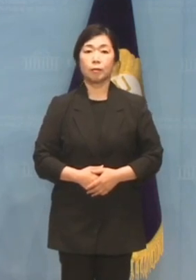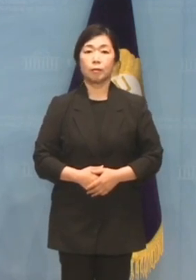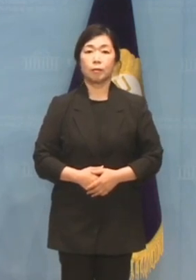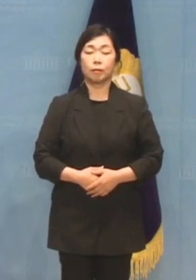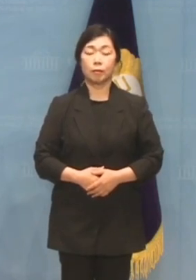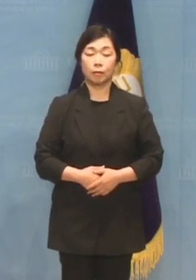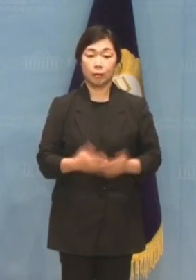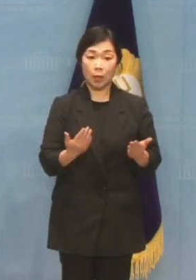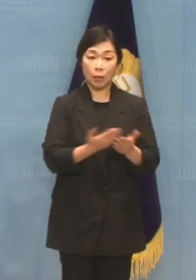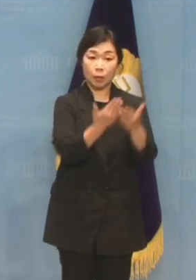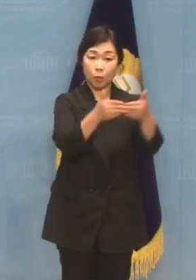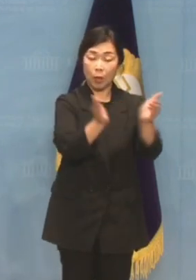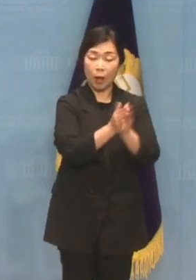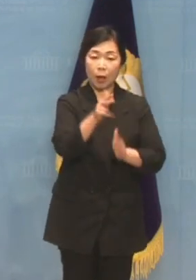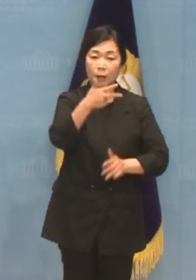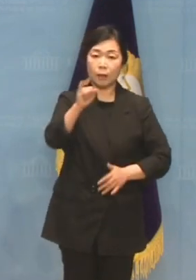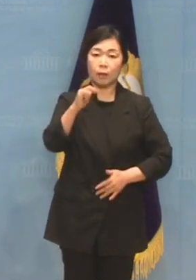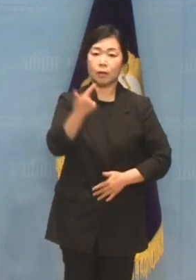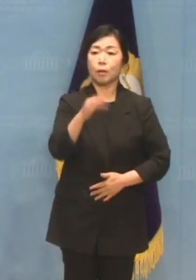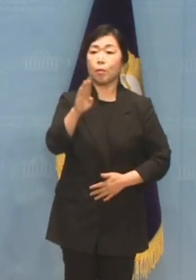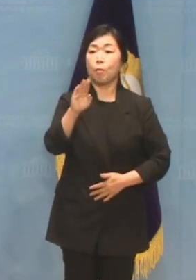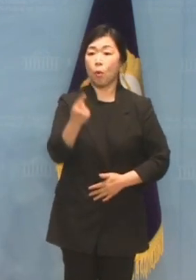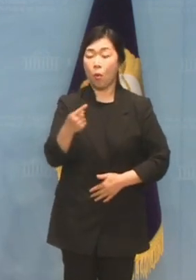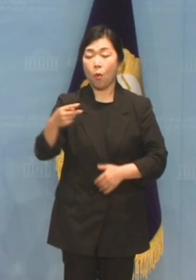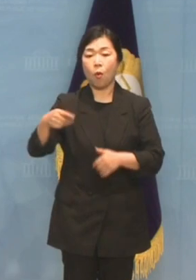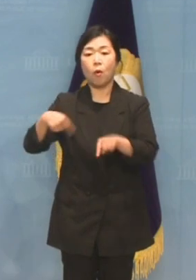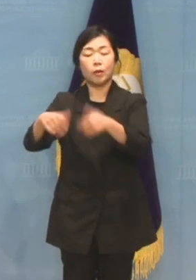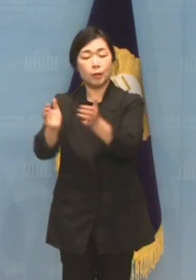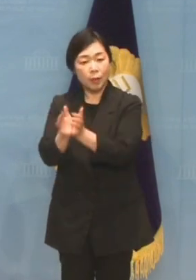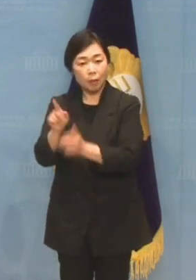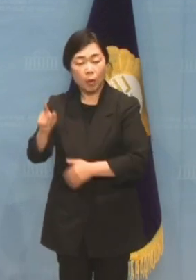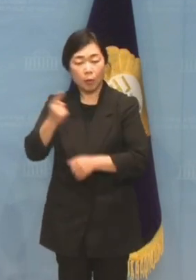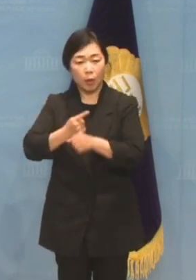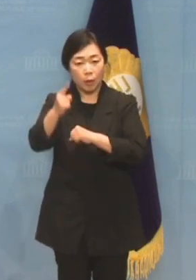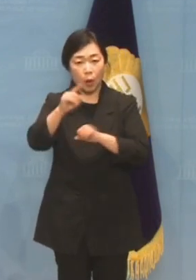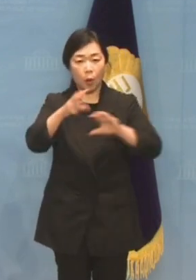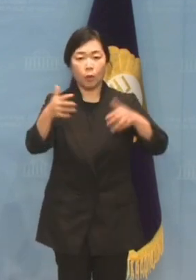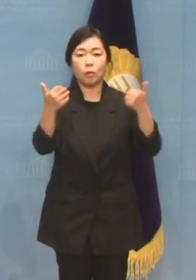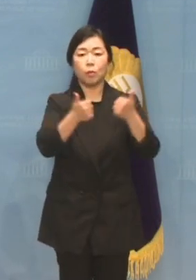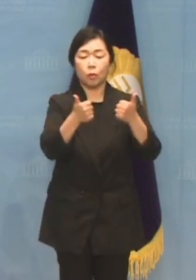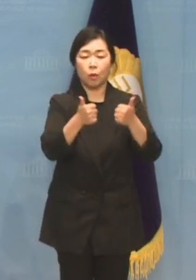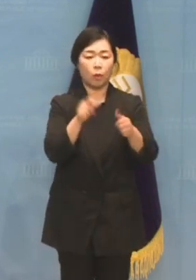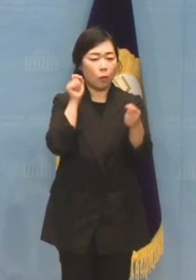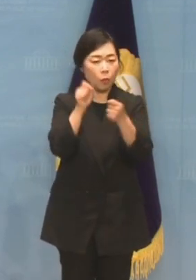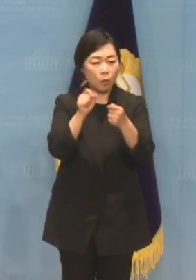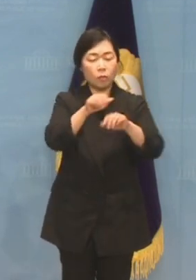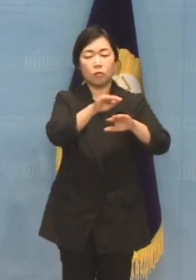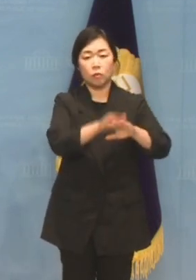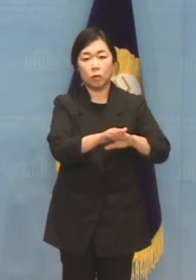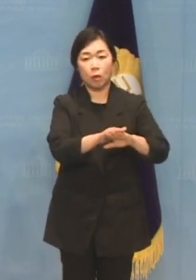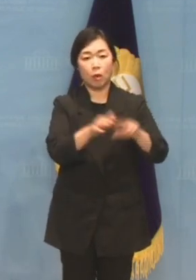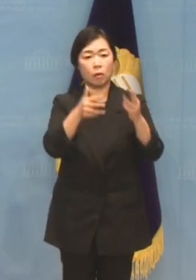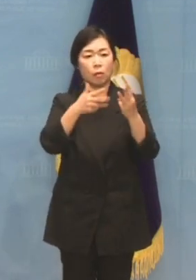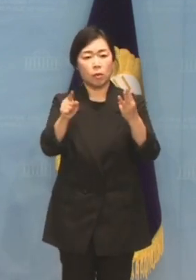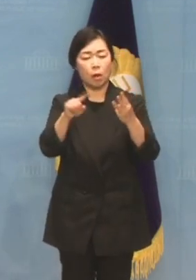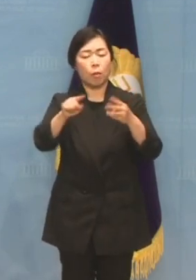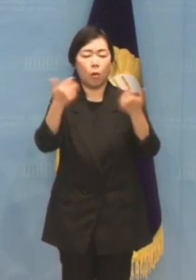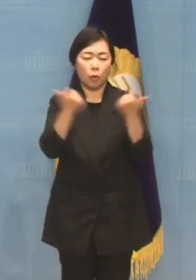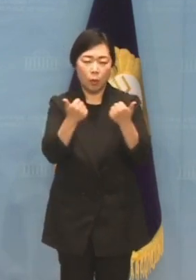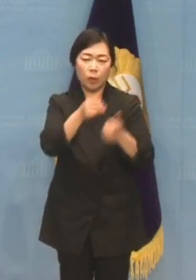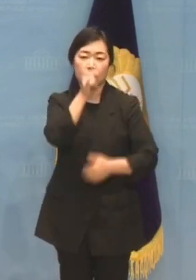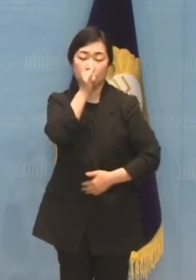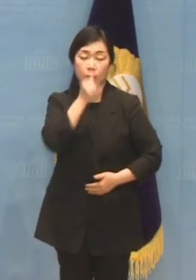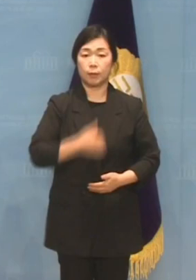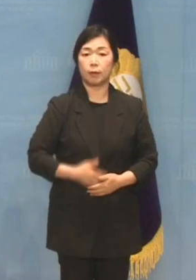진보당은 지금 내년 총선을 앞두고 제3차 후보 선출 일정을 진행하고 있습니다. 진보당의